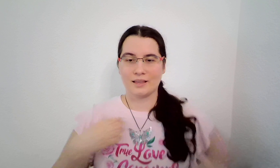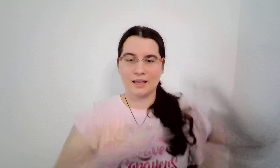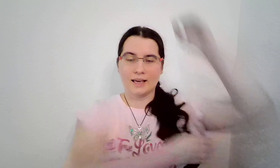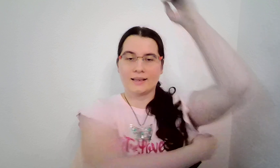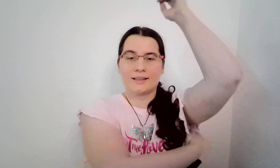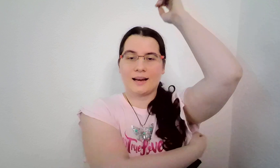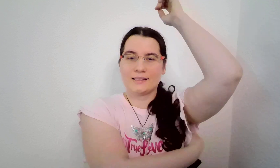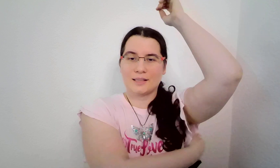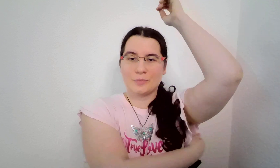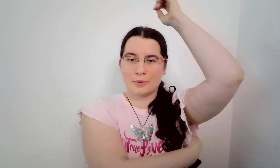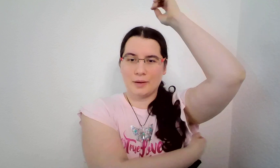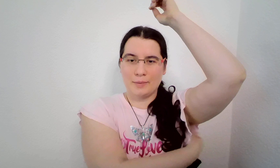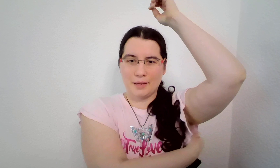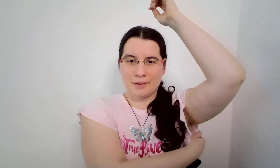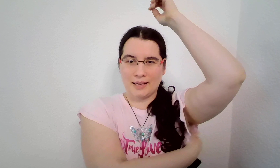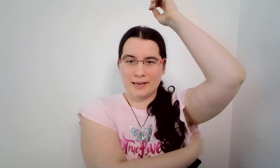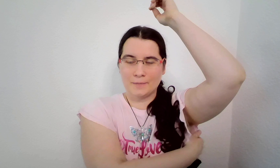Které s tím problém nemají.